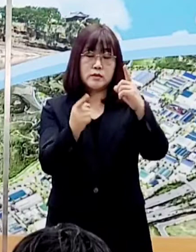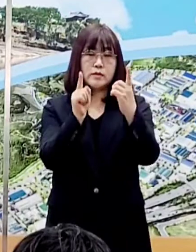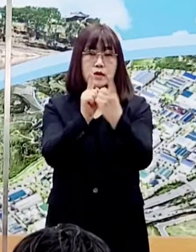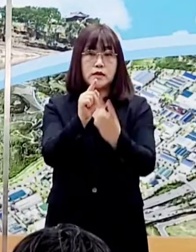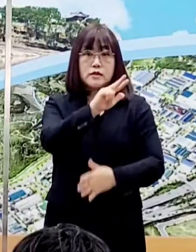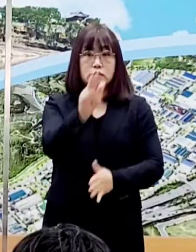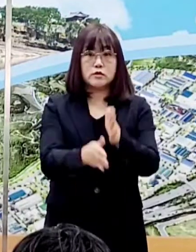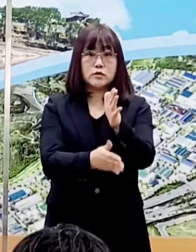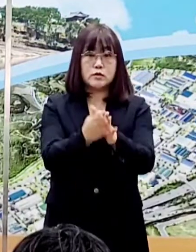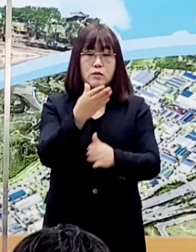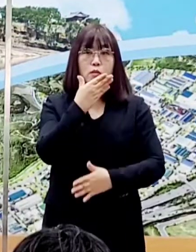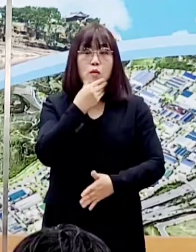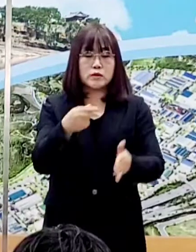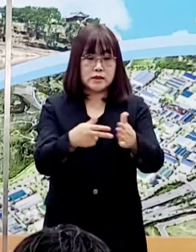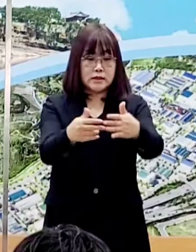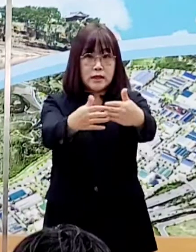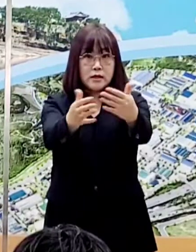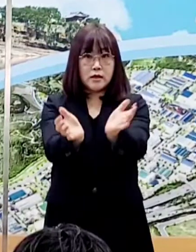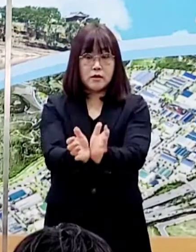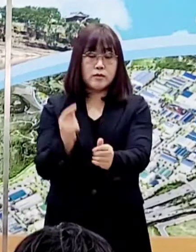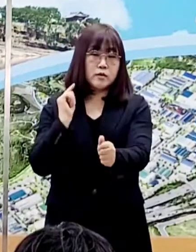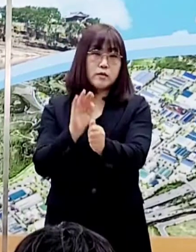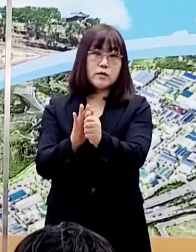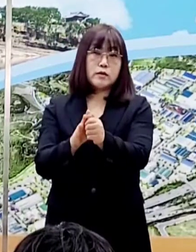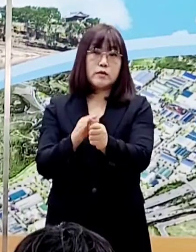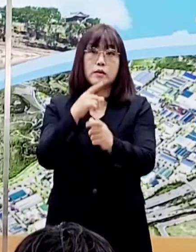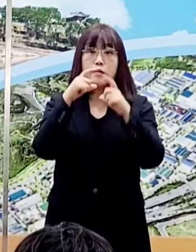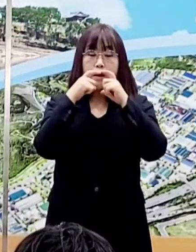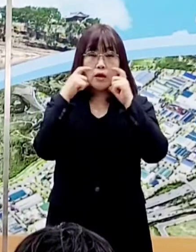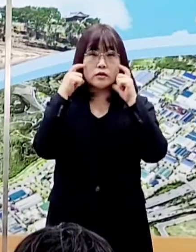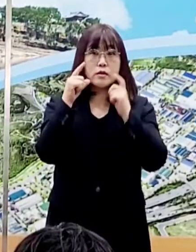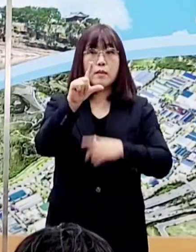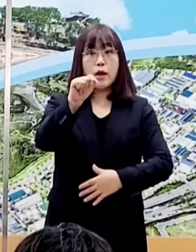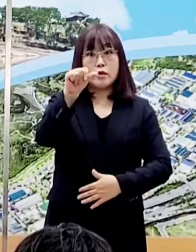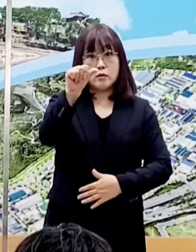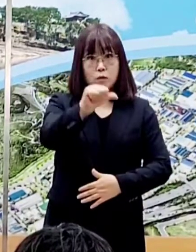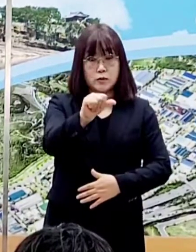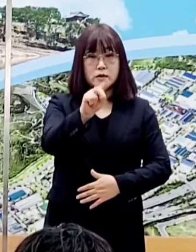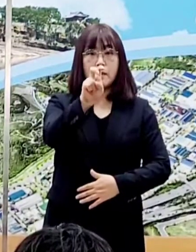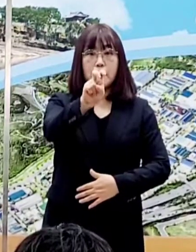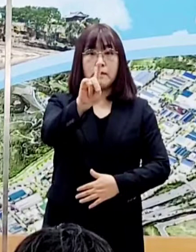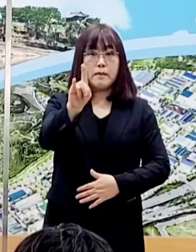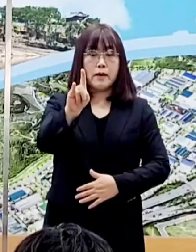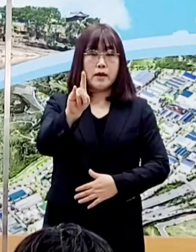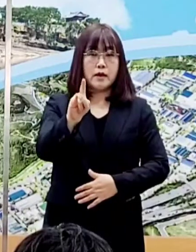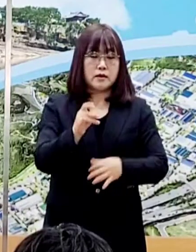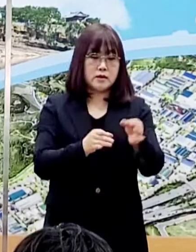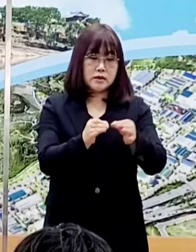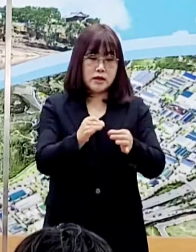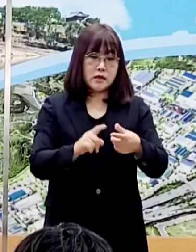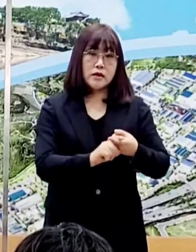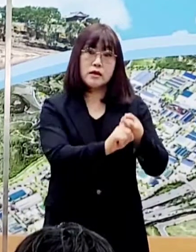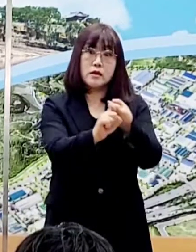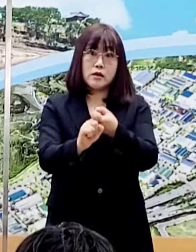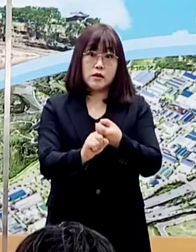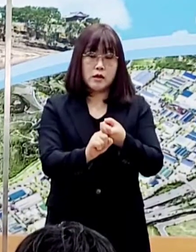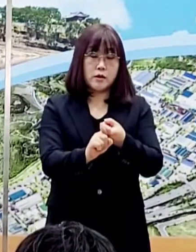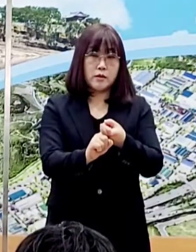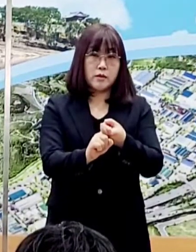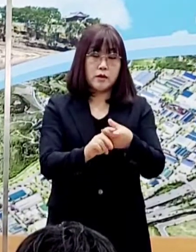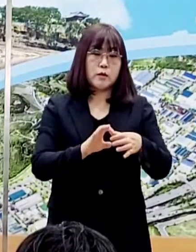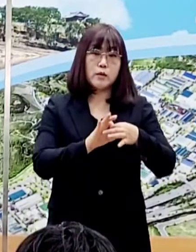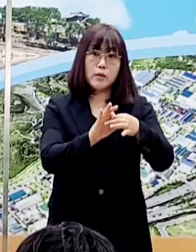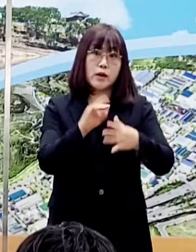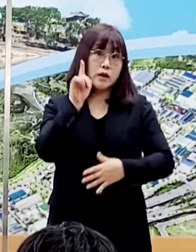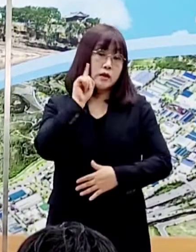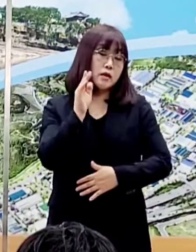진주시 복지재단으로부터 기부받은 마스크 1만 5천매를 상인연합회를 통하여 내일부터